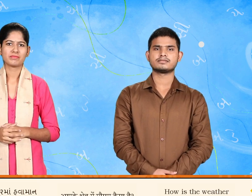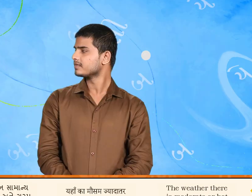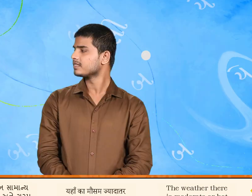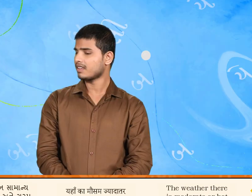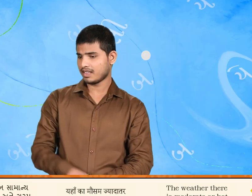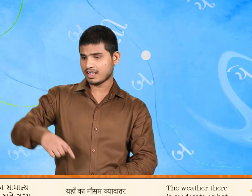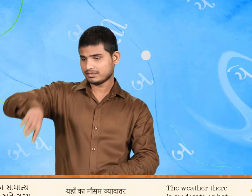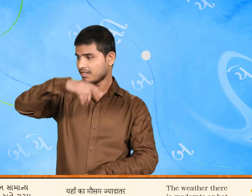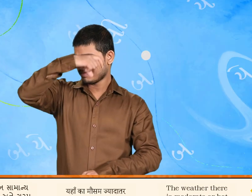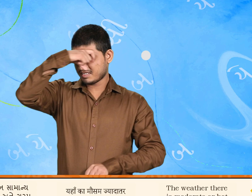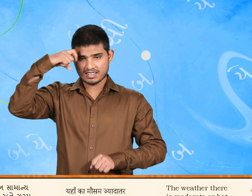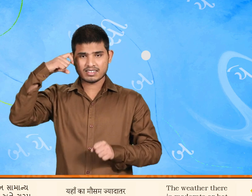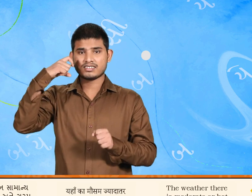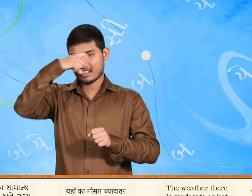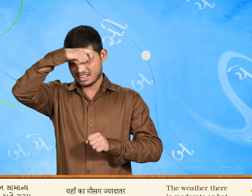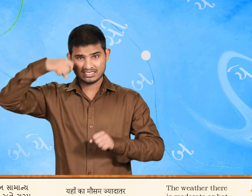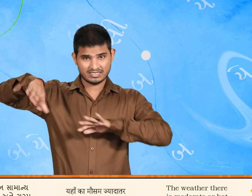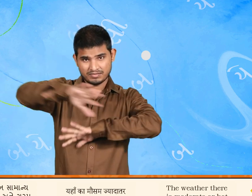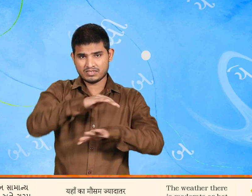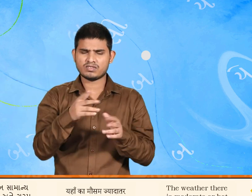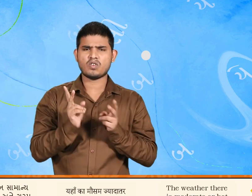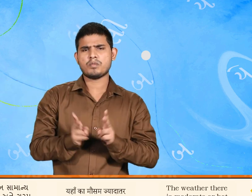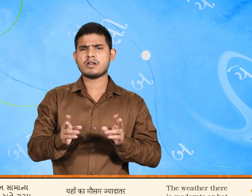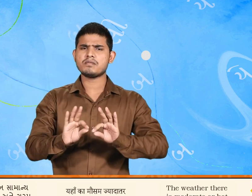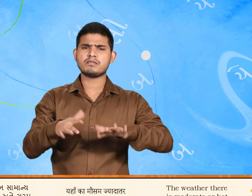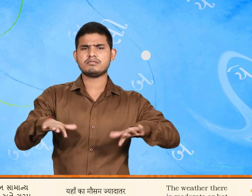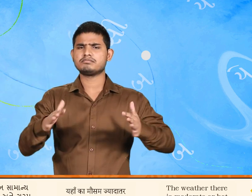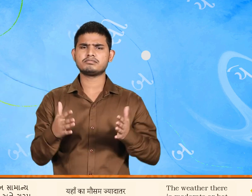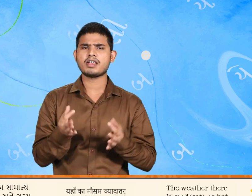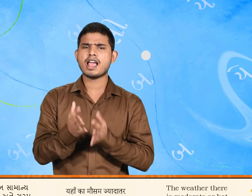અહીં હવામાન સામાન્ય રીતે ખુશનુમાં અને ગરમ રહે છે